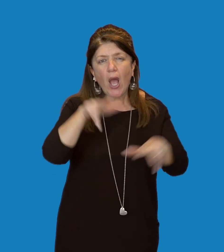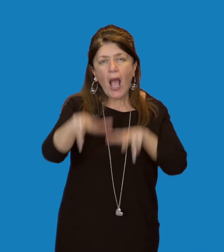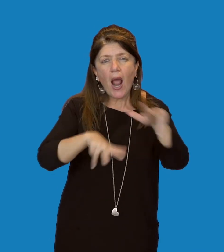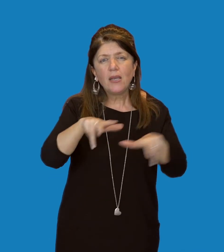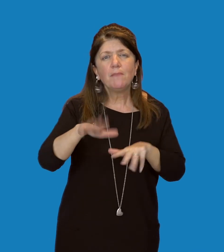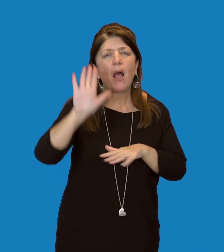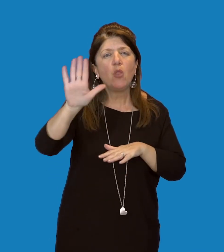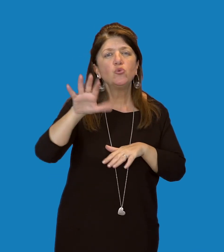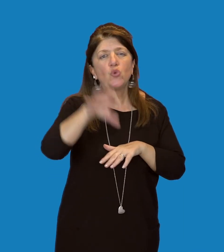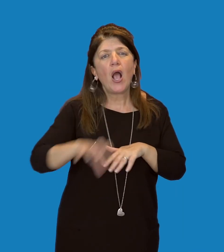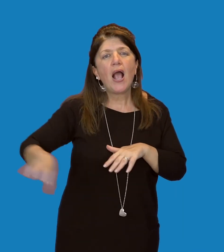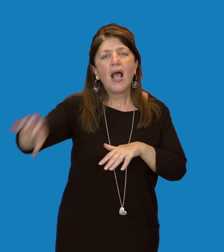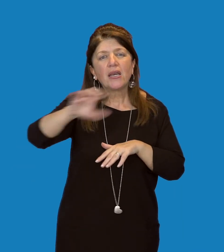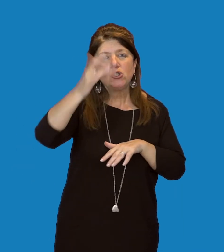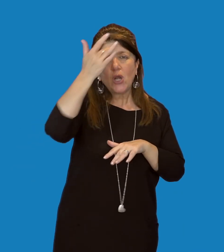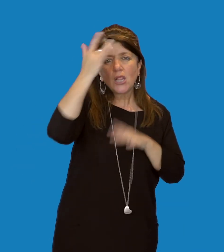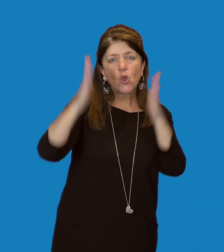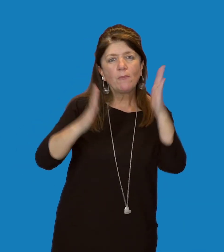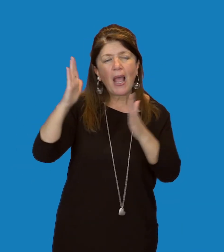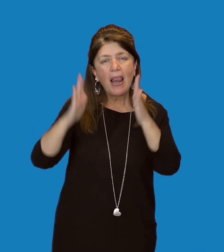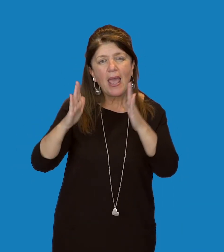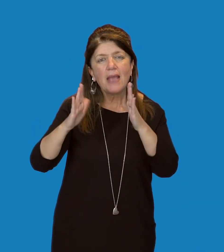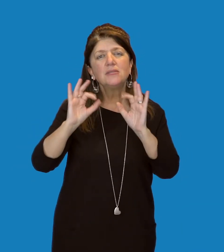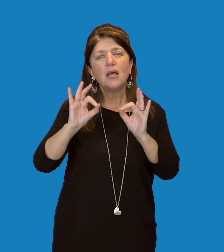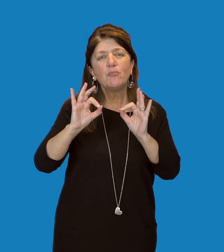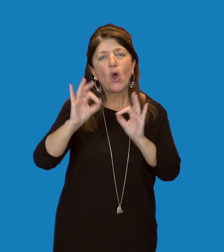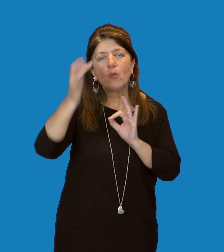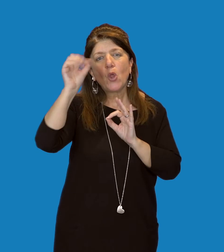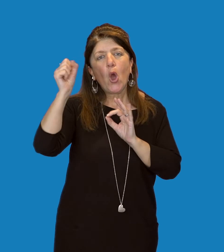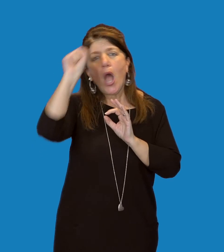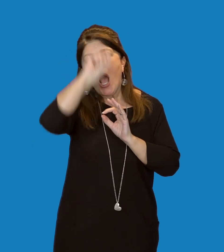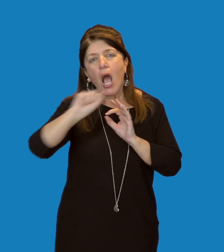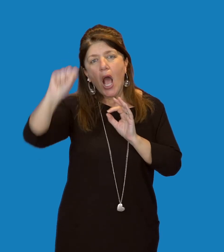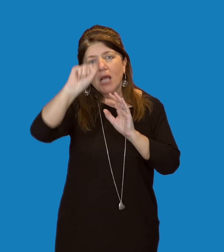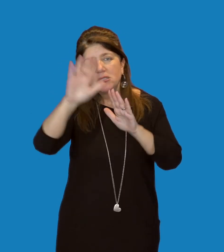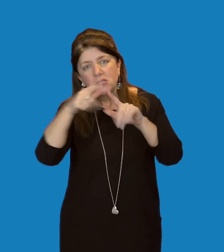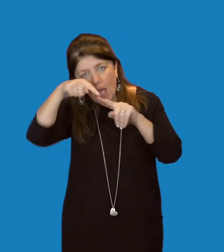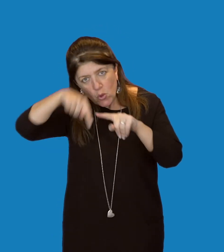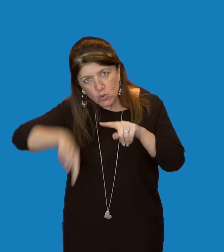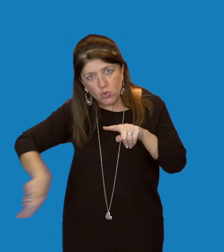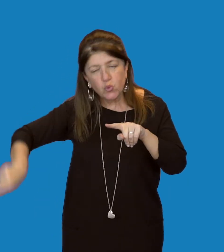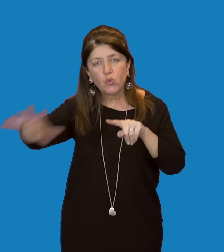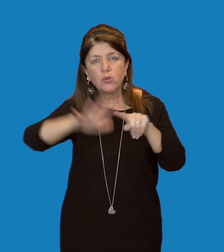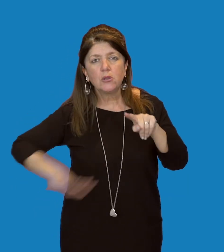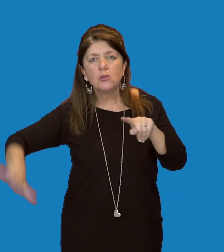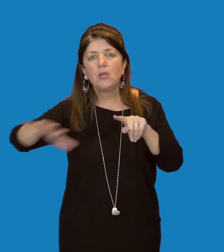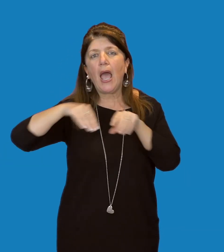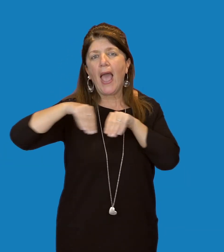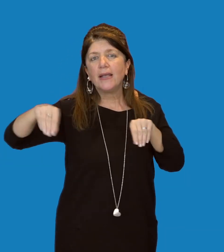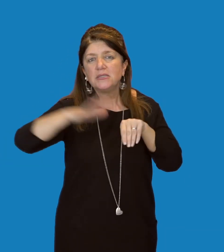indomalese, nell'Asia sudorientale. L'esposizione è stata pensata e realizzata